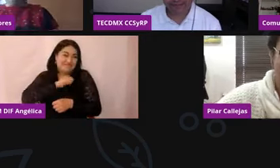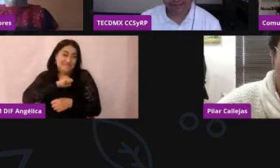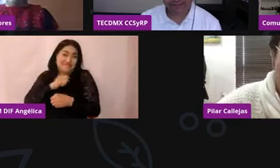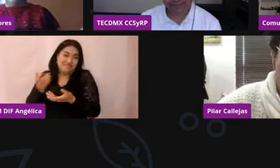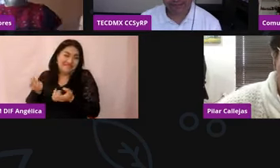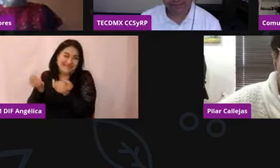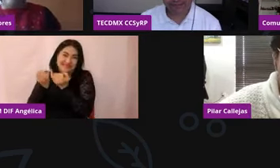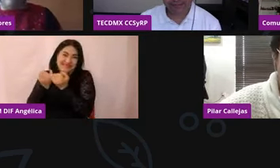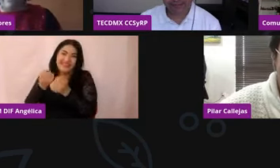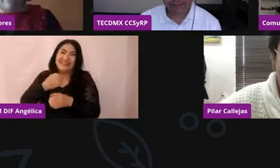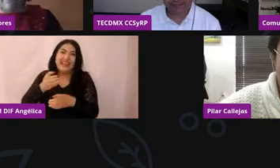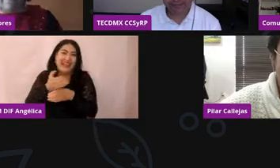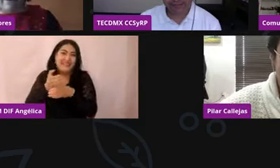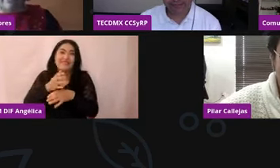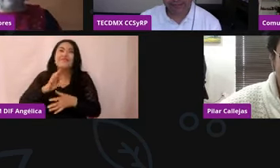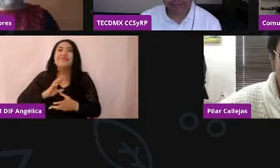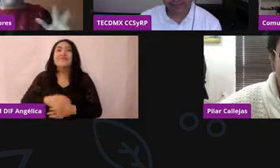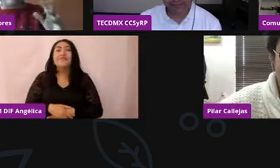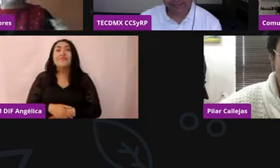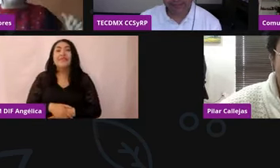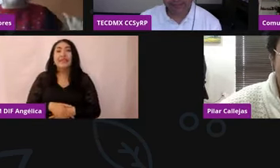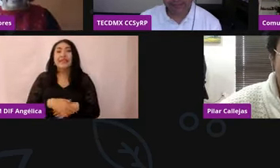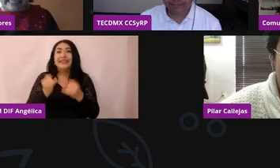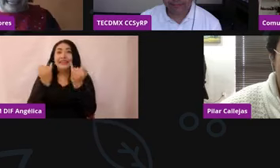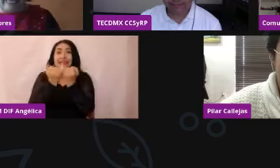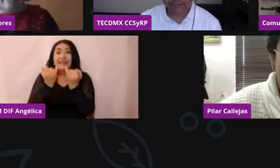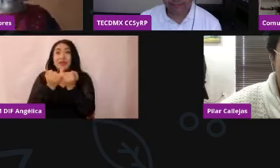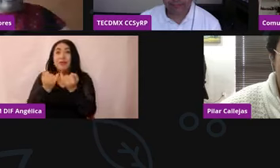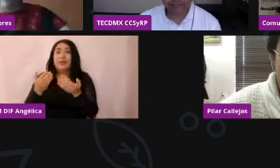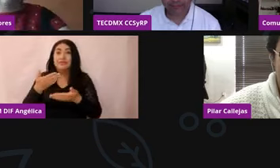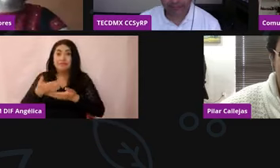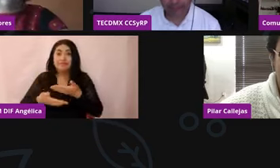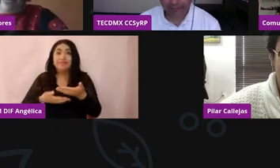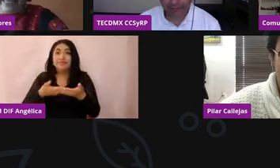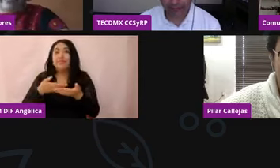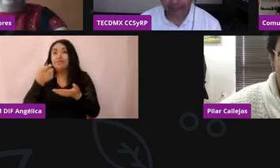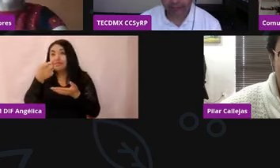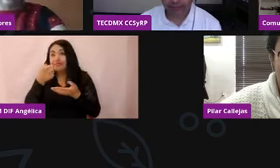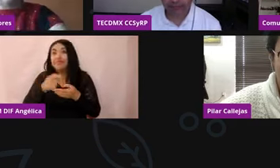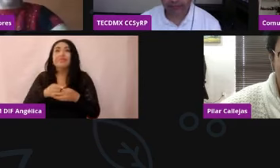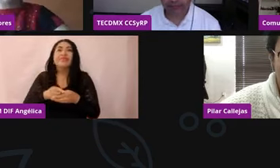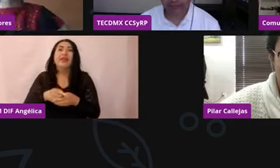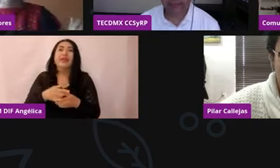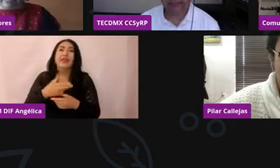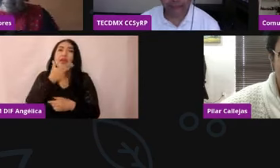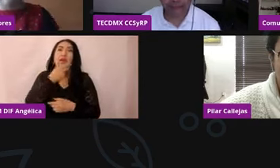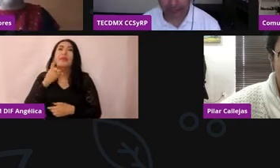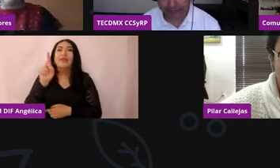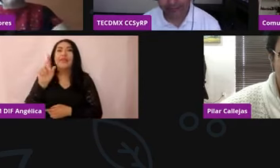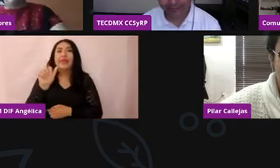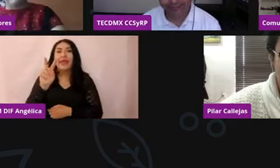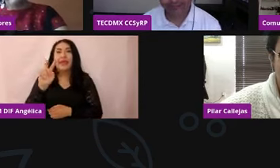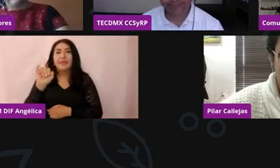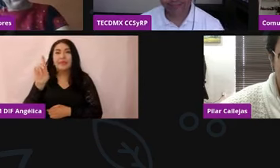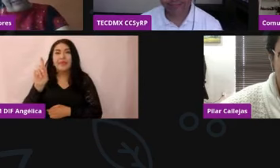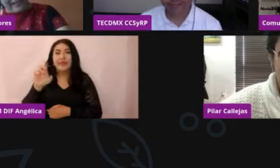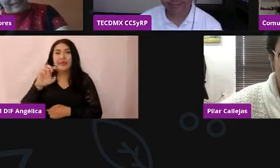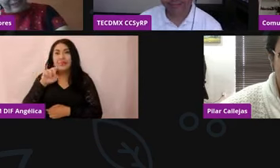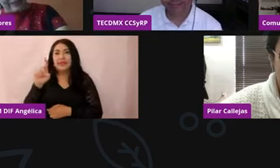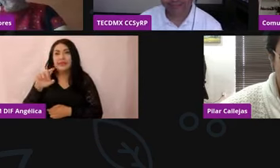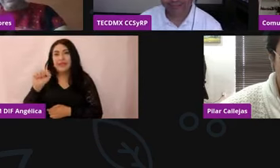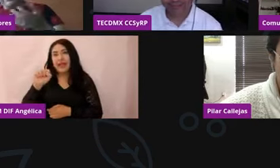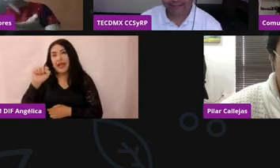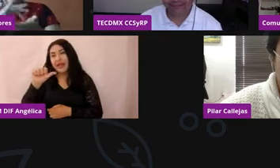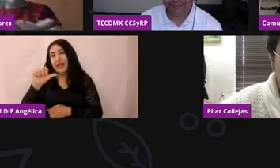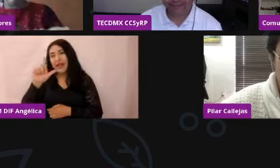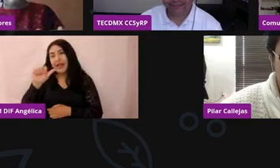Y bueno, también me voy a permitir presentar y agradecer a mi querido David Salazar y Jime de Comunicación Social y